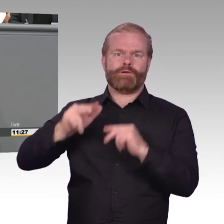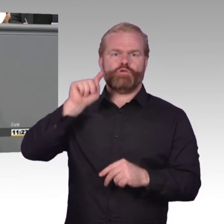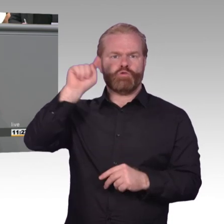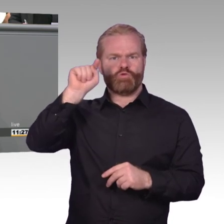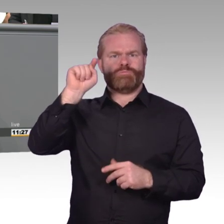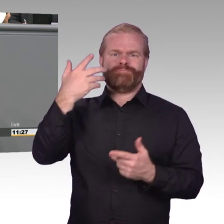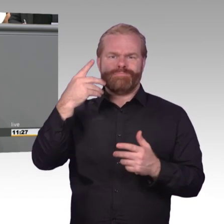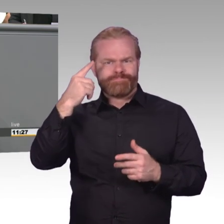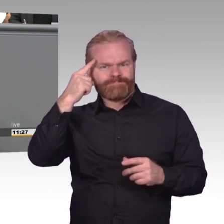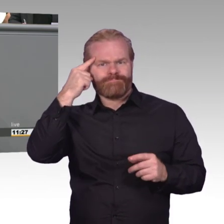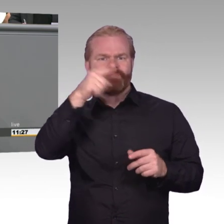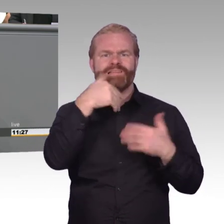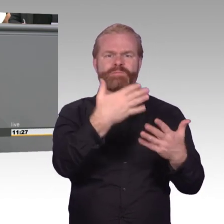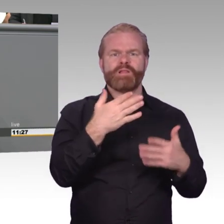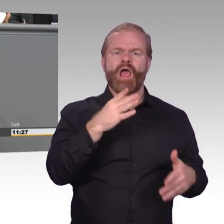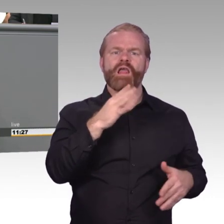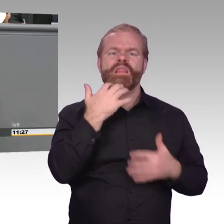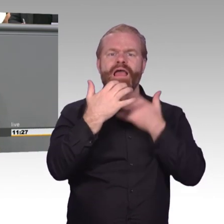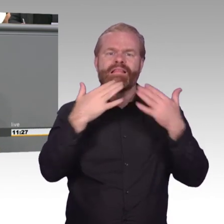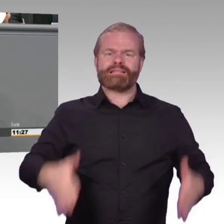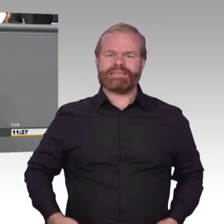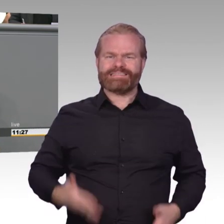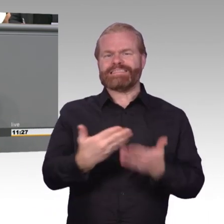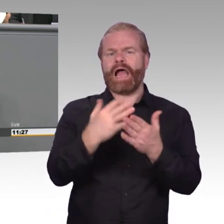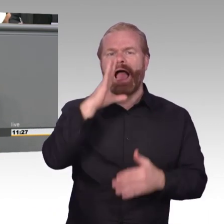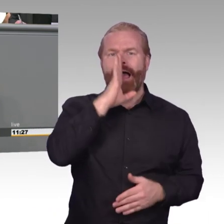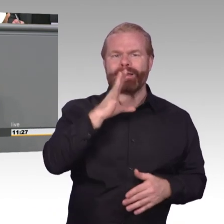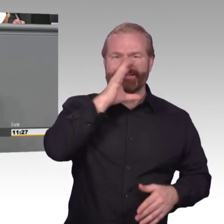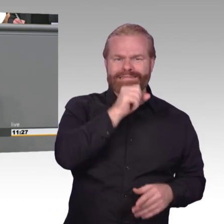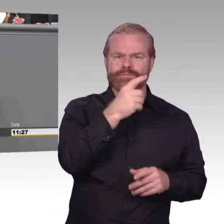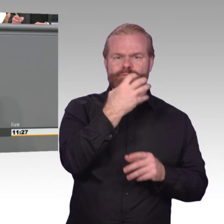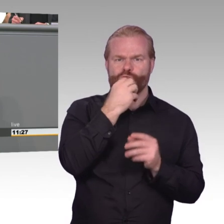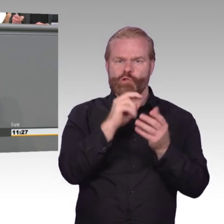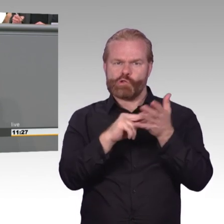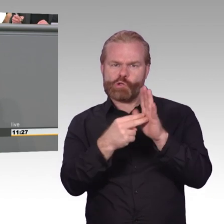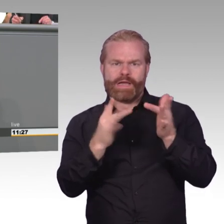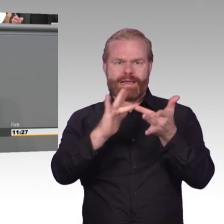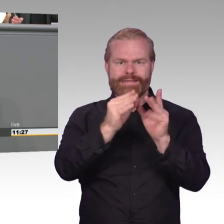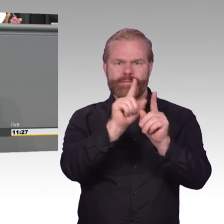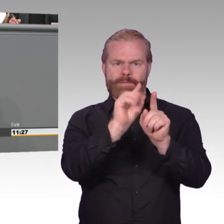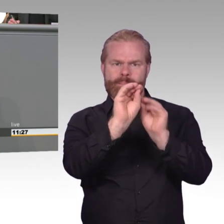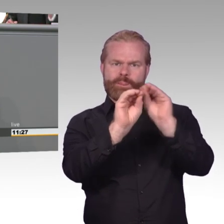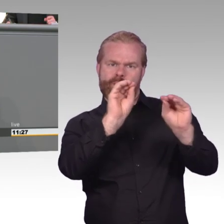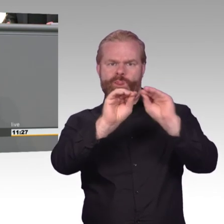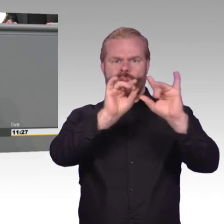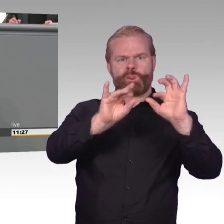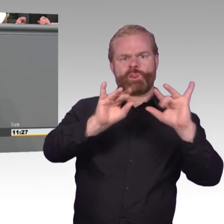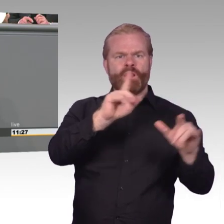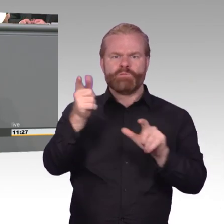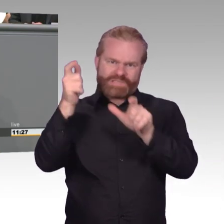wollen jetzt allerdings über das Europäische Institut der Kommunikationsstandards gehen und ihre Ideen so doch noch durchbringen. Und wenn die